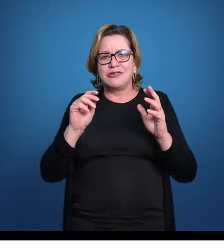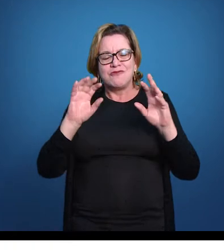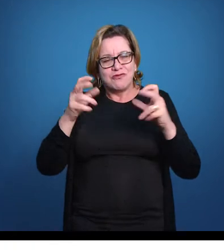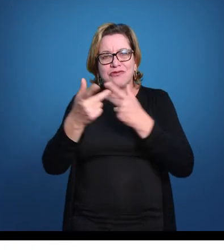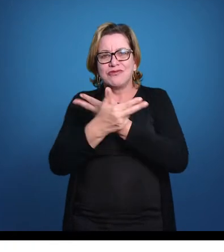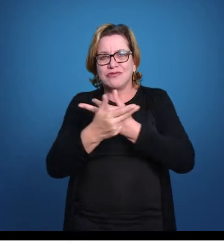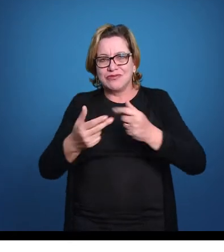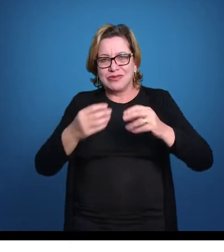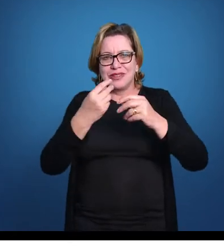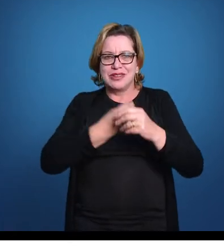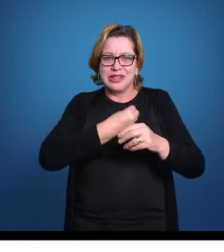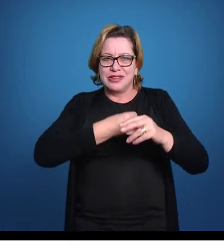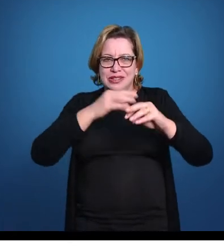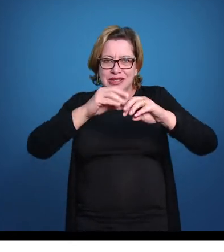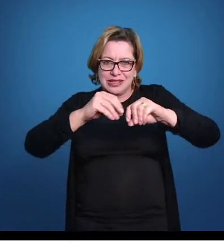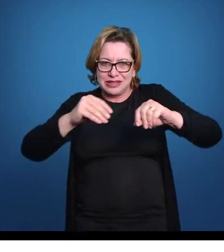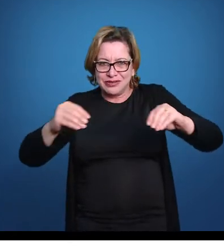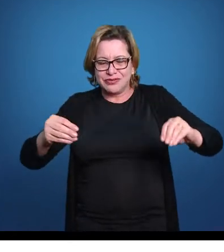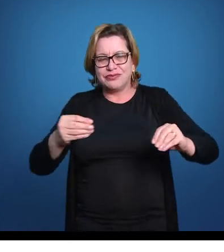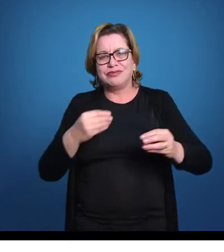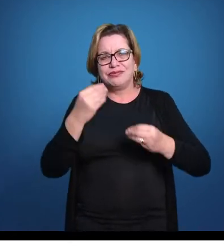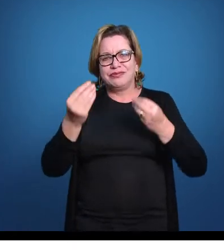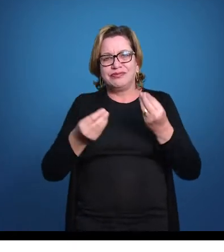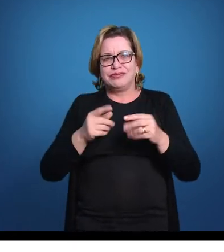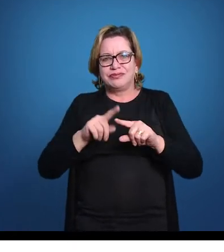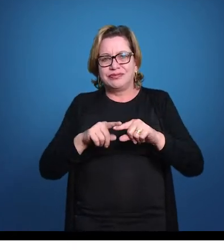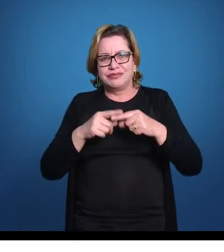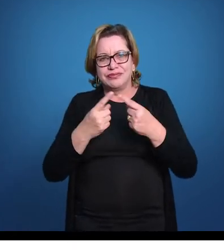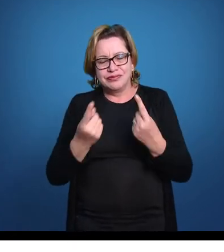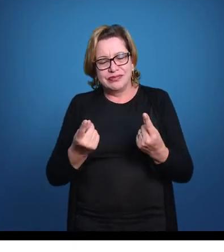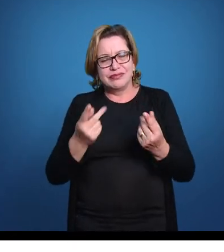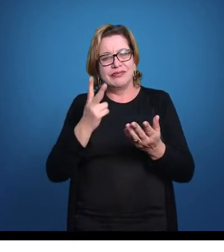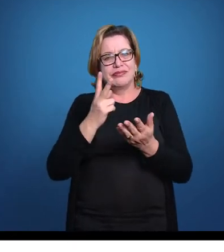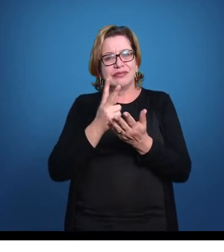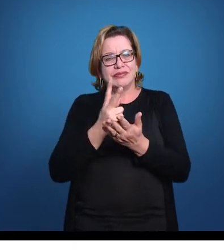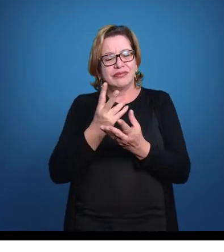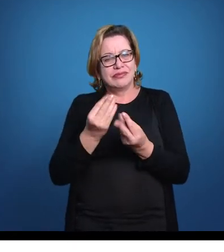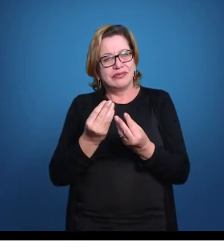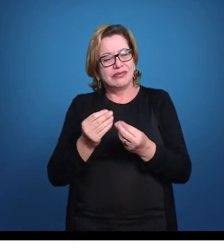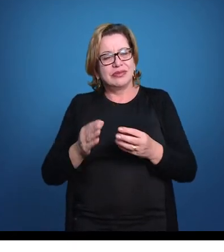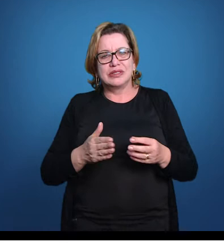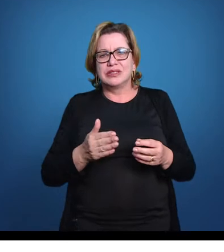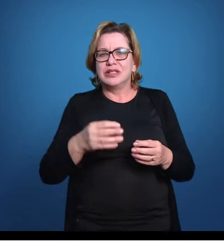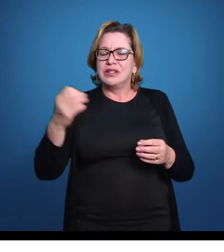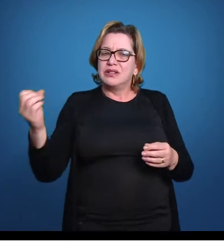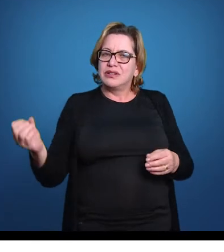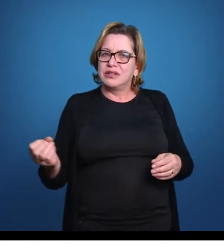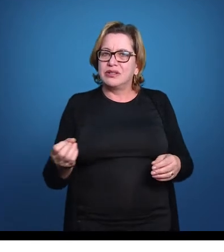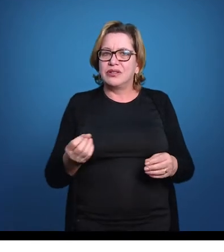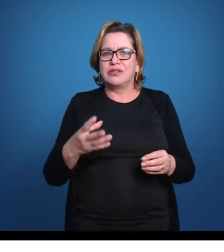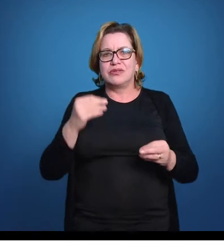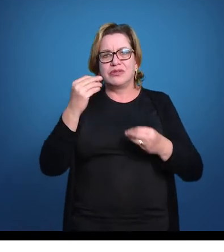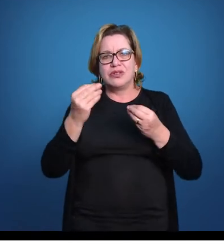são próximos dos vertebrados terrestres. Mas, na maioria dos peixes modernos, esse tubinho